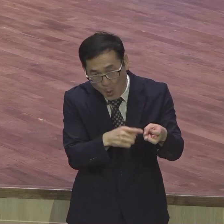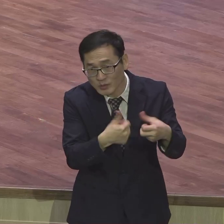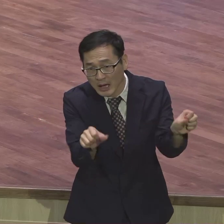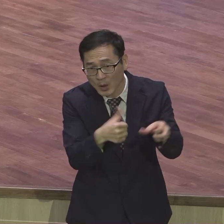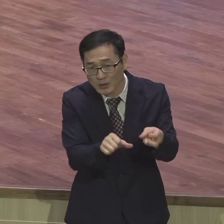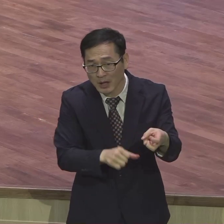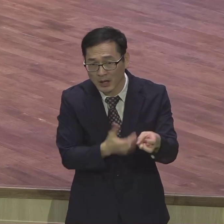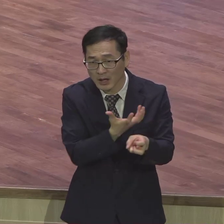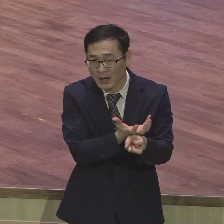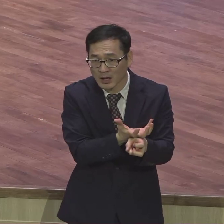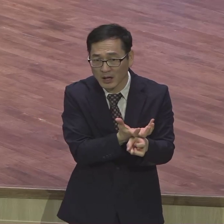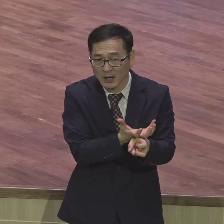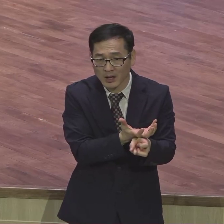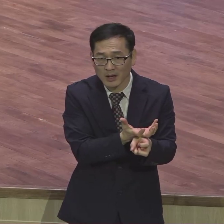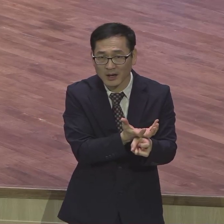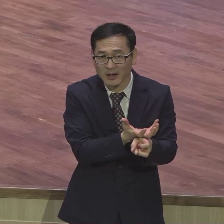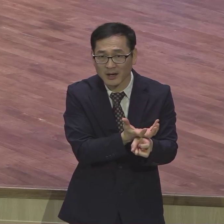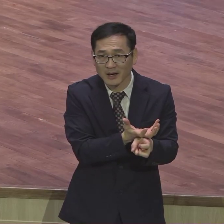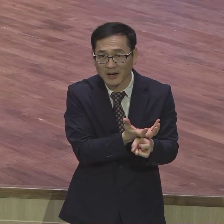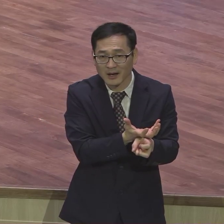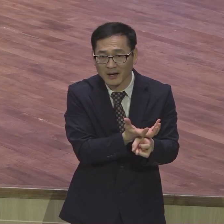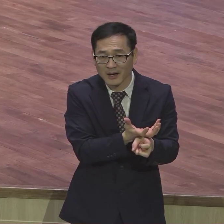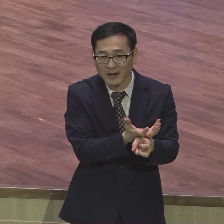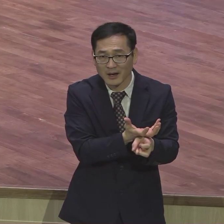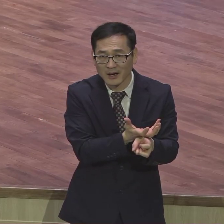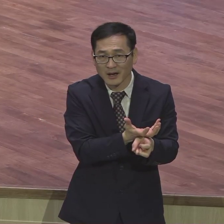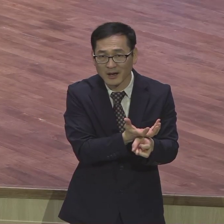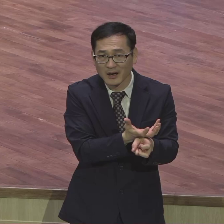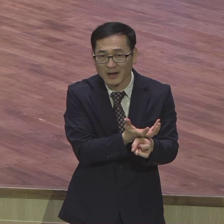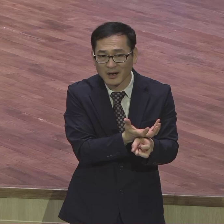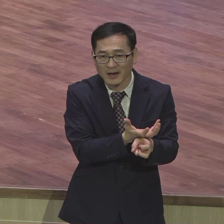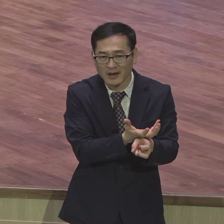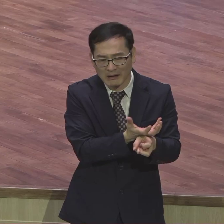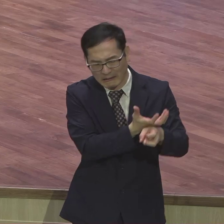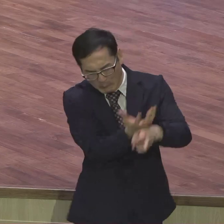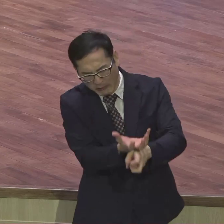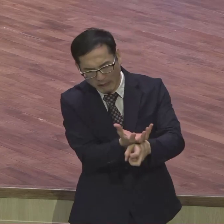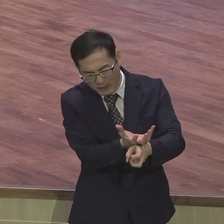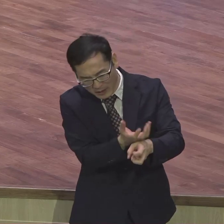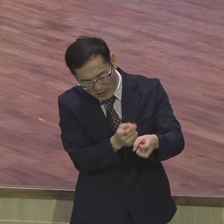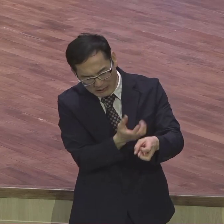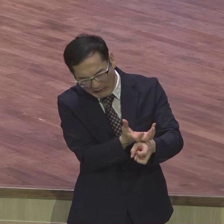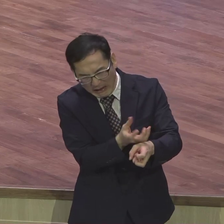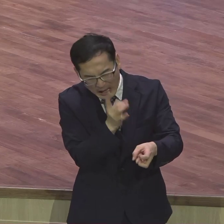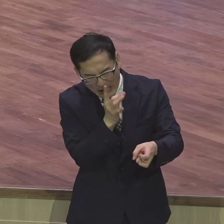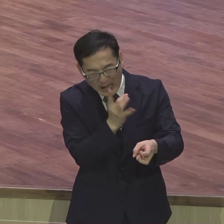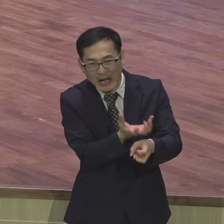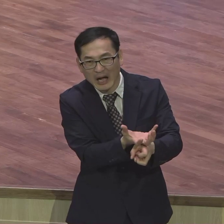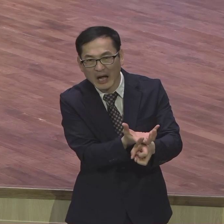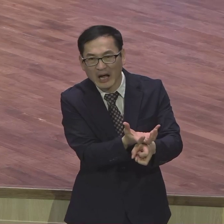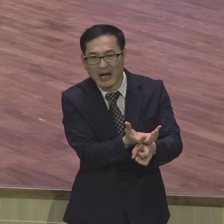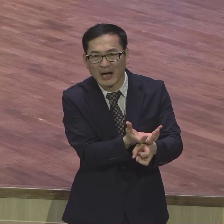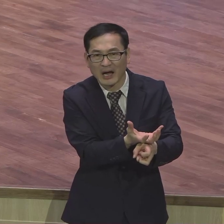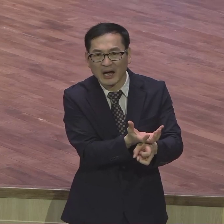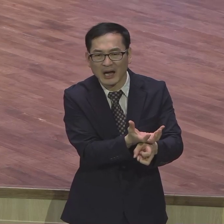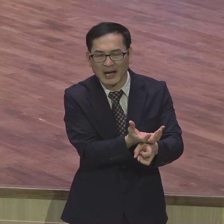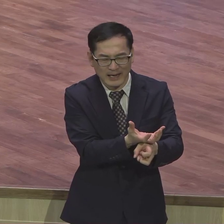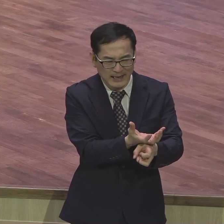한번 자동차가 하체가 뿌려져버리면 그럼 쳐박혀 놓으니까 골짜 못하니까 우유 섞는다 말고 빨리 빨리 팔아 그걸 다